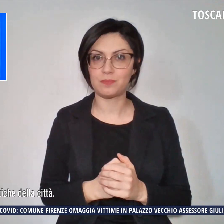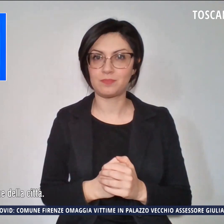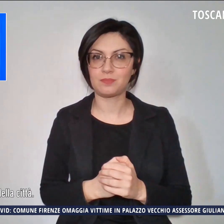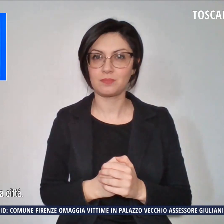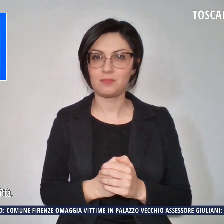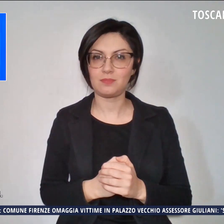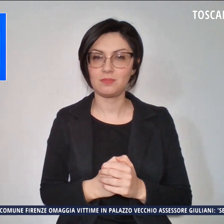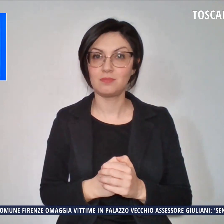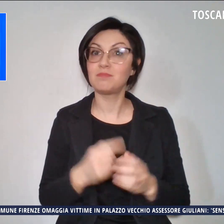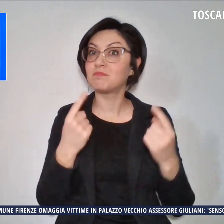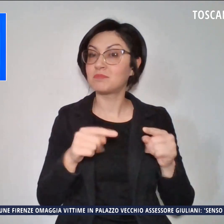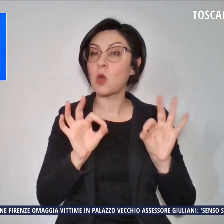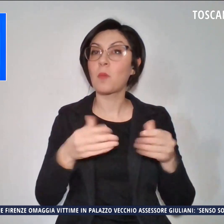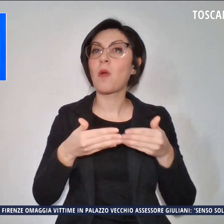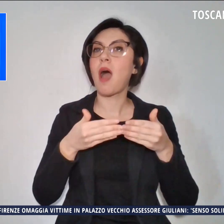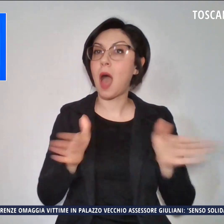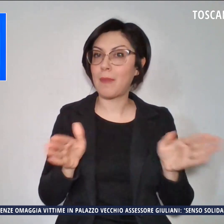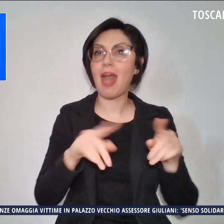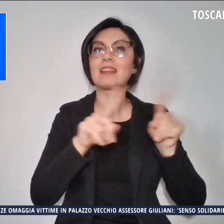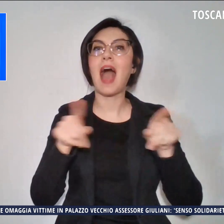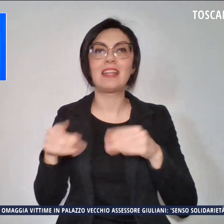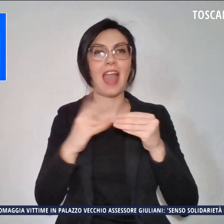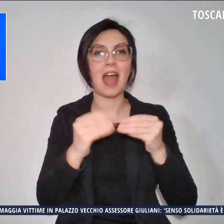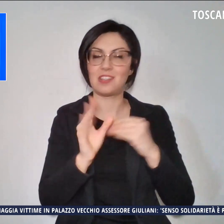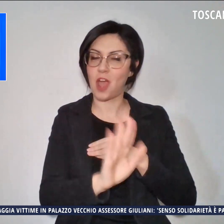Saranno aperti gli atelier degli artigiani.